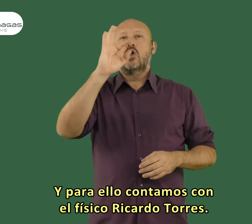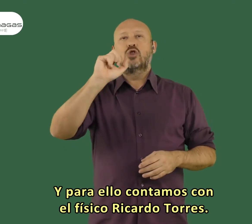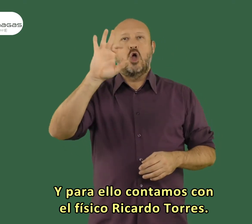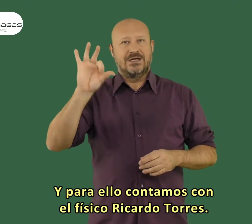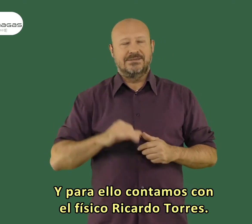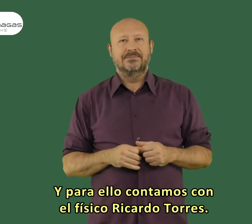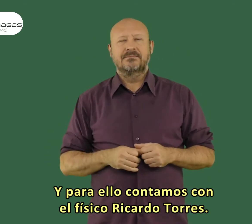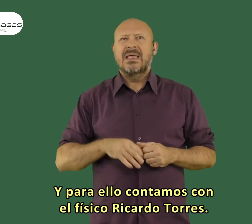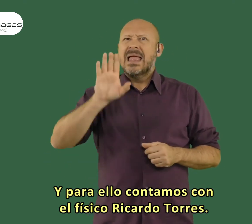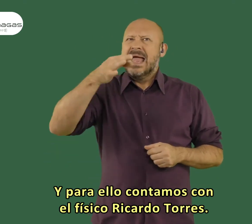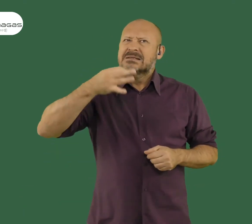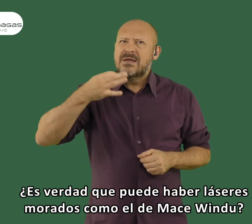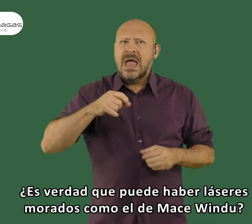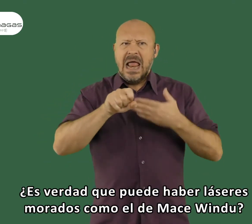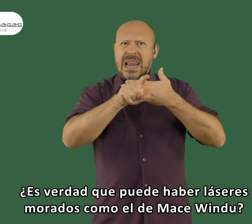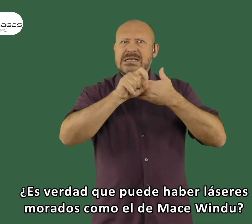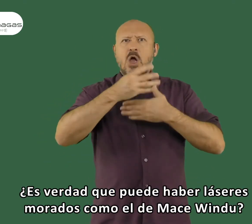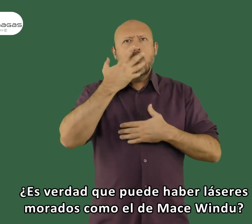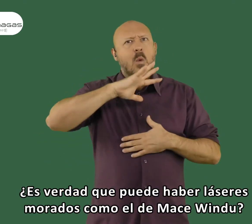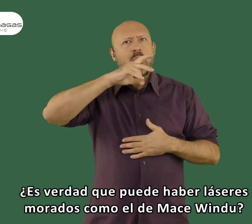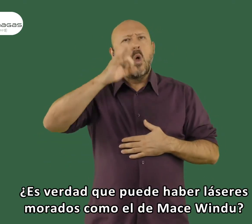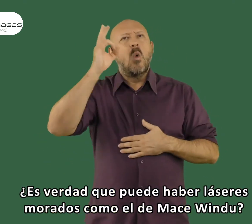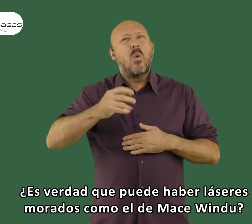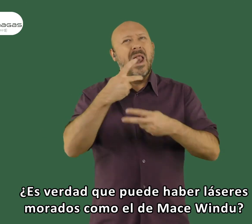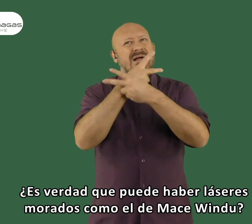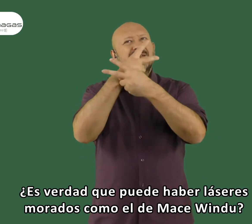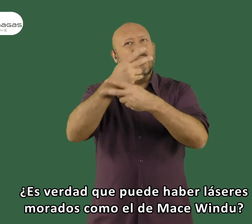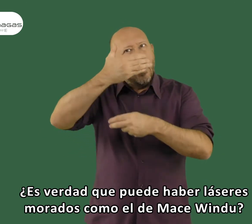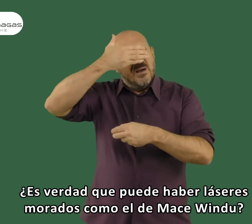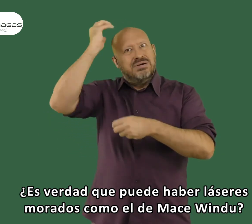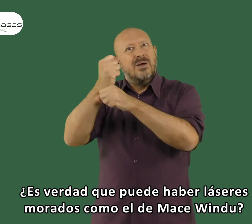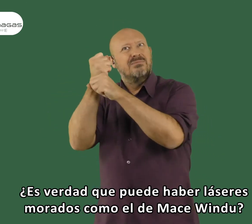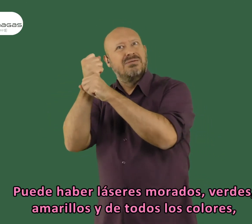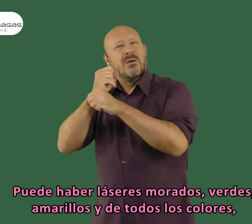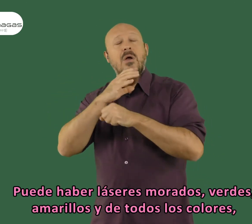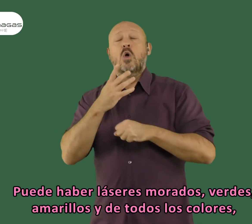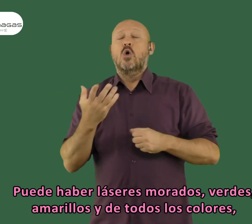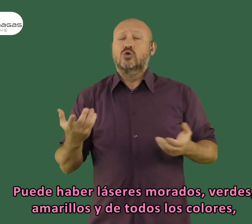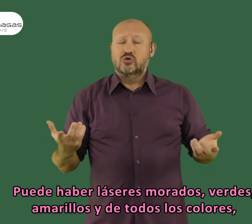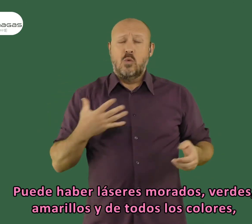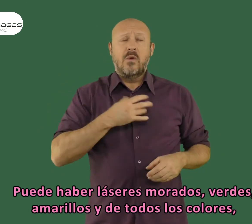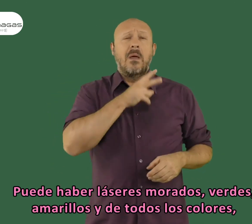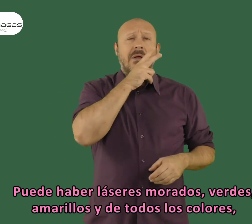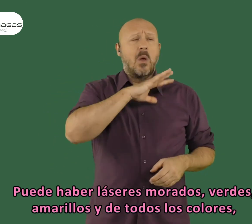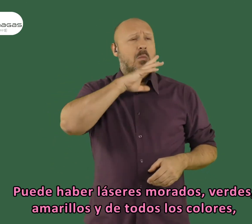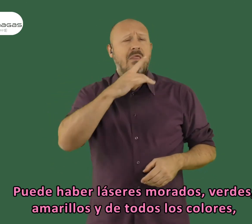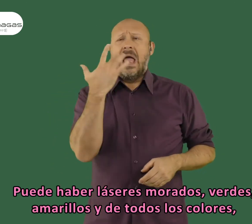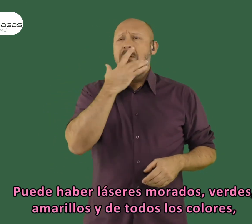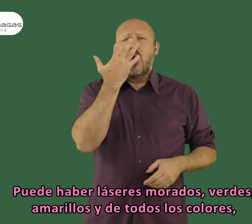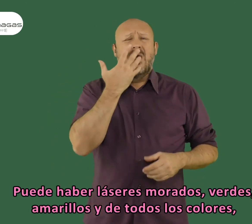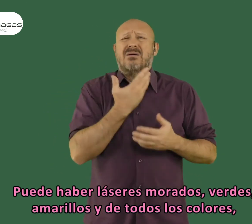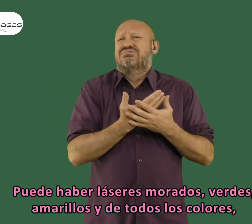físico Ricardo Torres. ¿Es verdad que puede haber láseres morados como el de Mace Windu? Pues puede haber láseres morados,